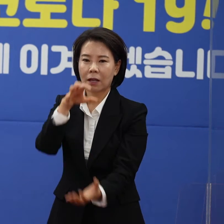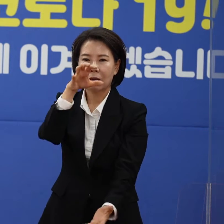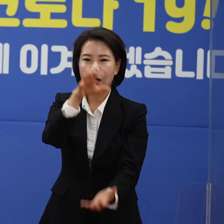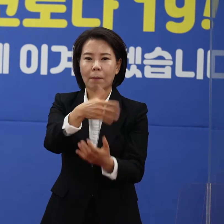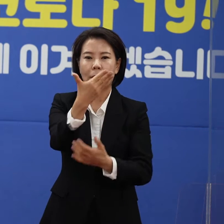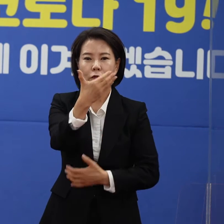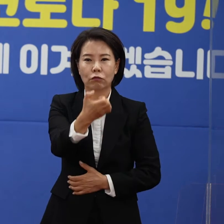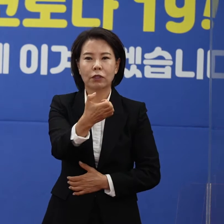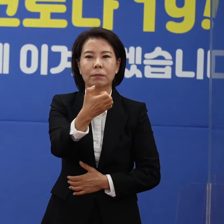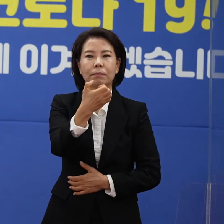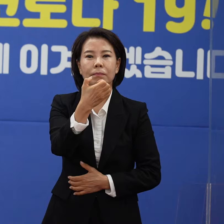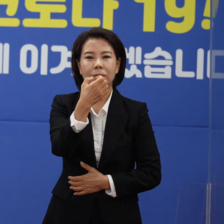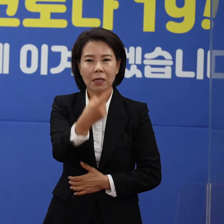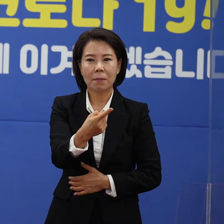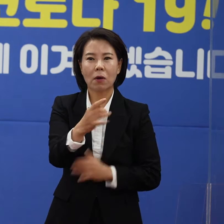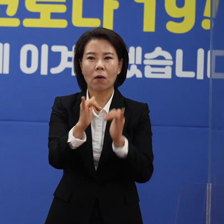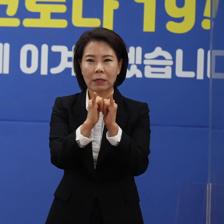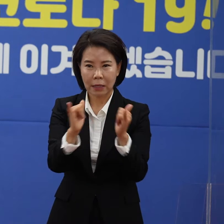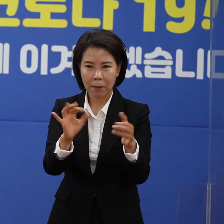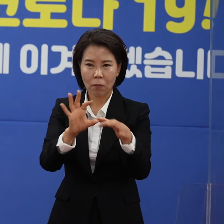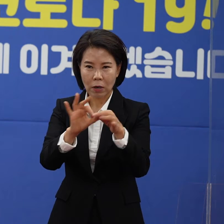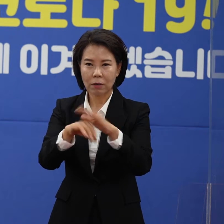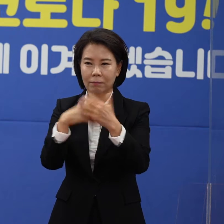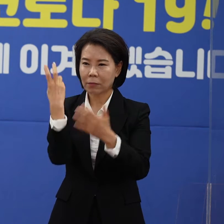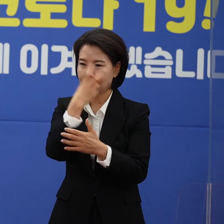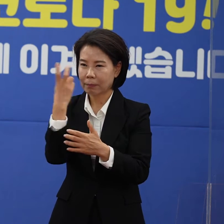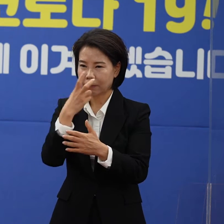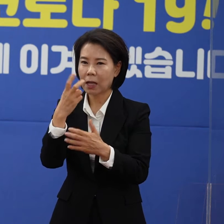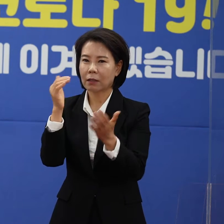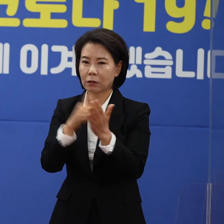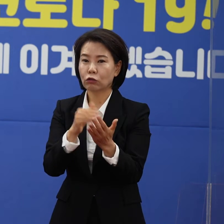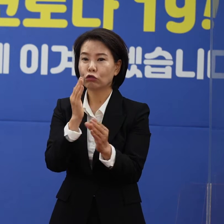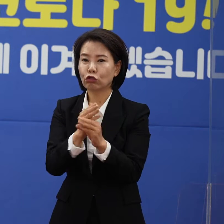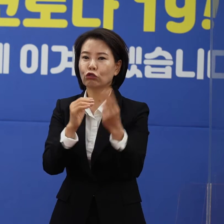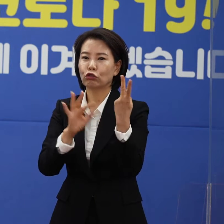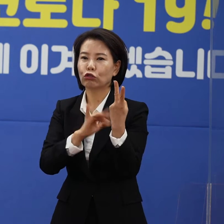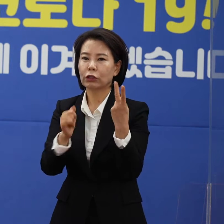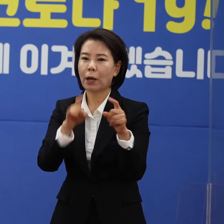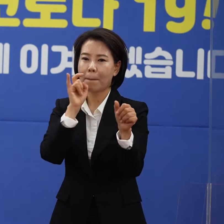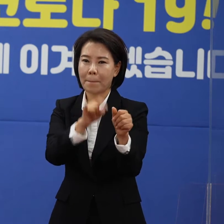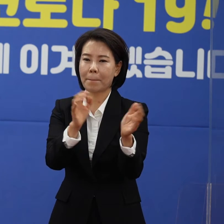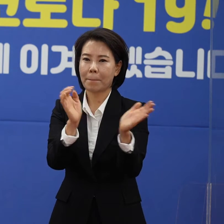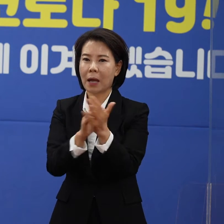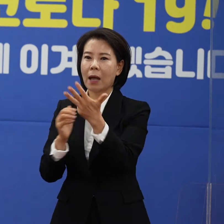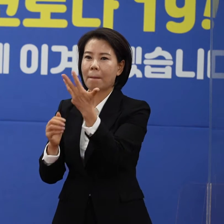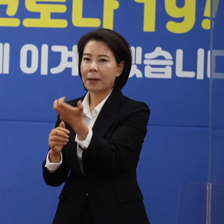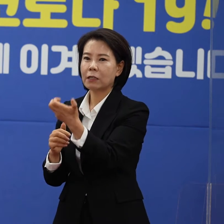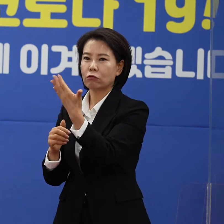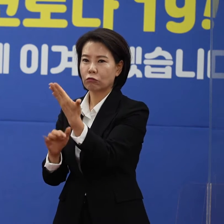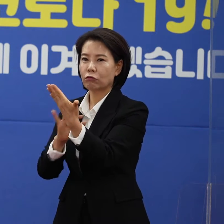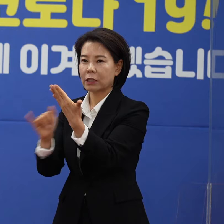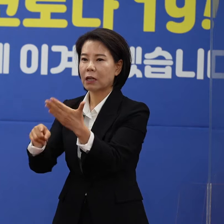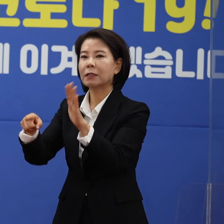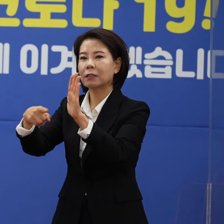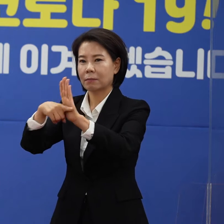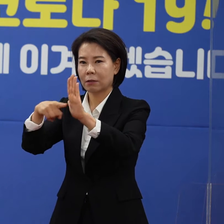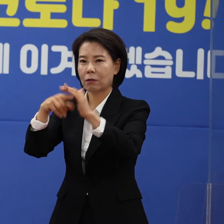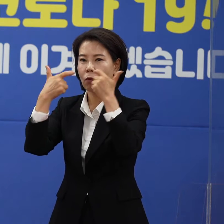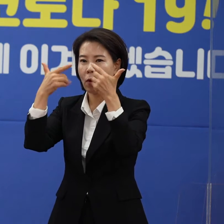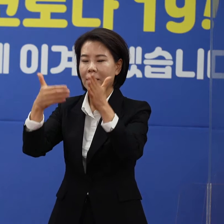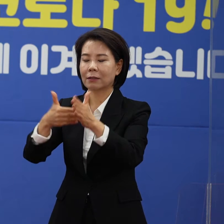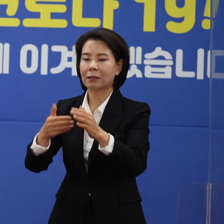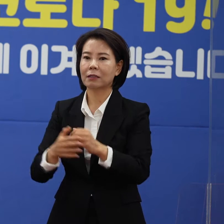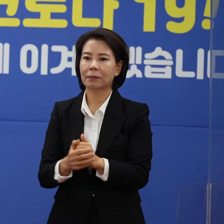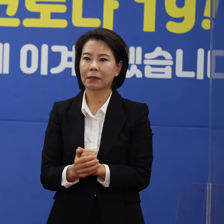91명에 대해 검사를 실시했습니다. 이 중 2명이 확진 판정을 받았고 89명은 음성으로 확인이